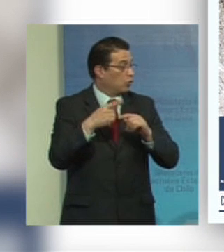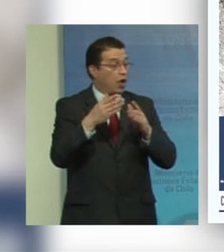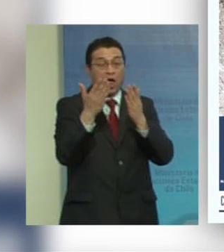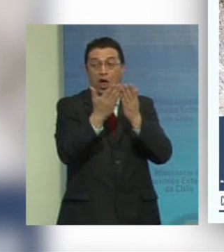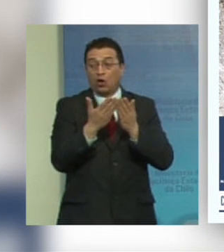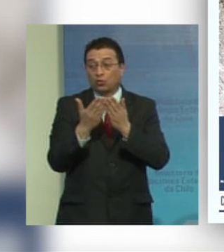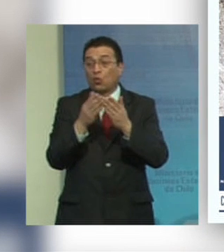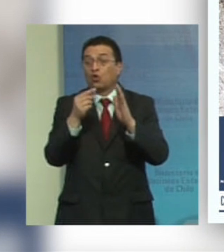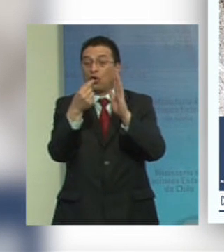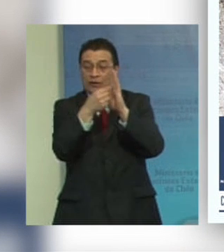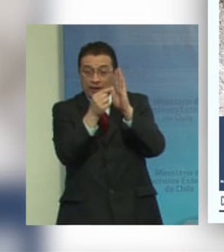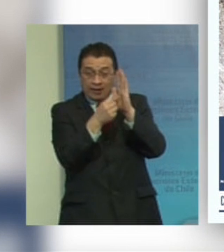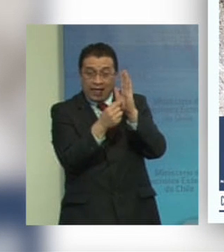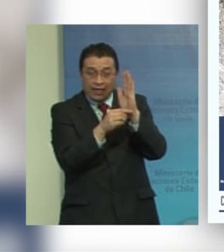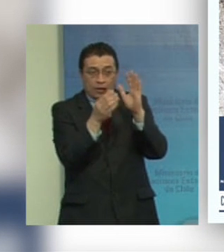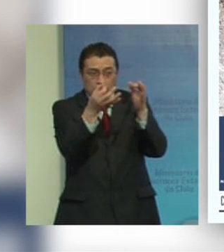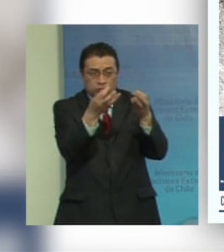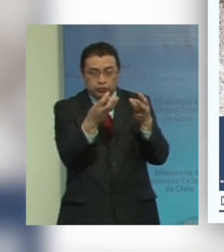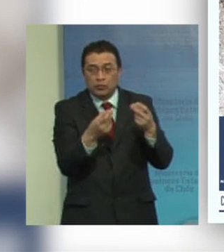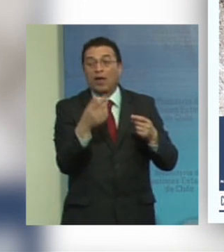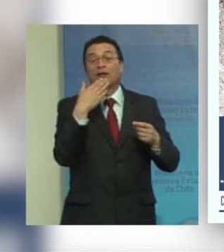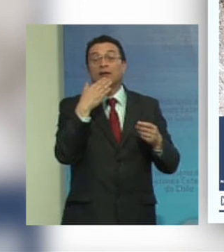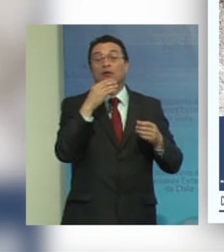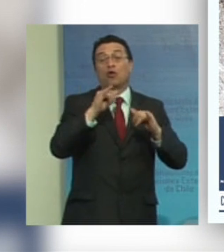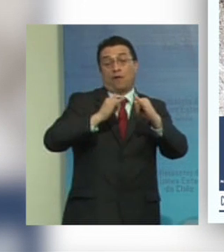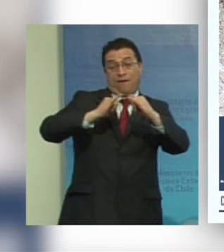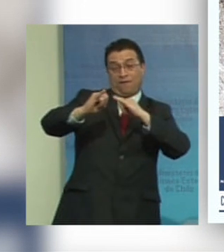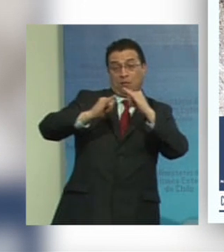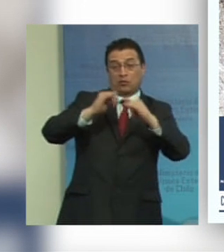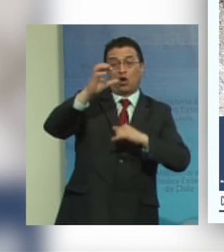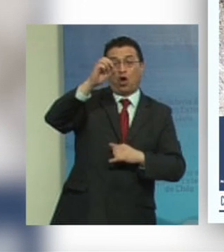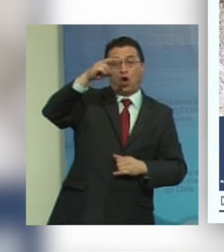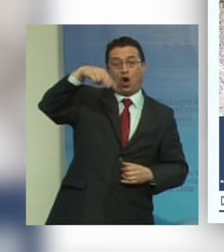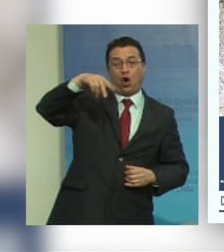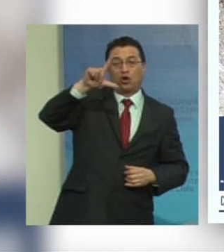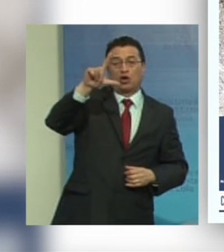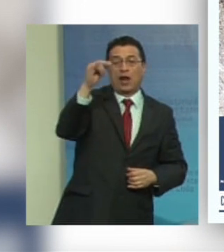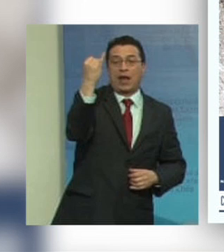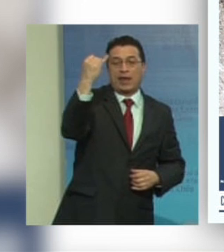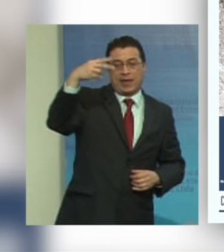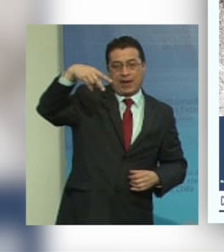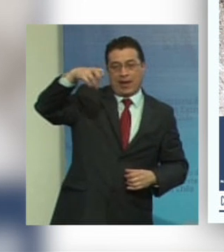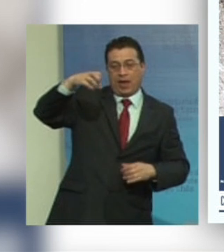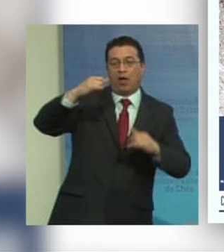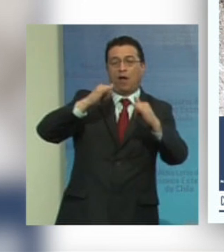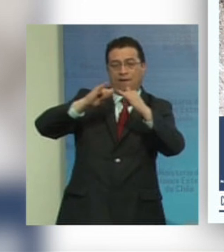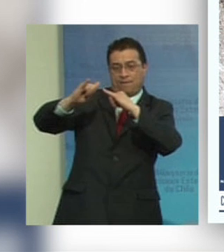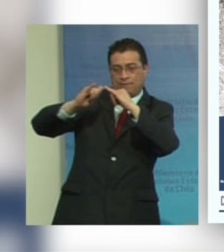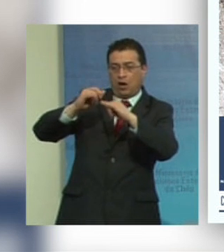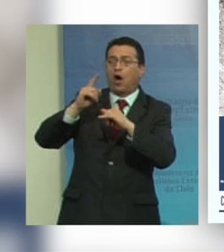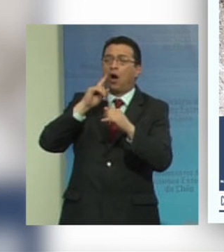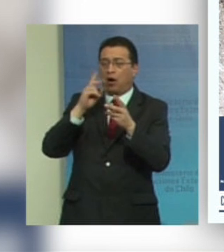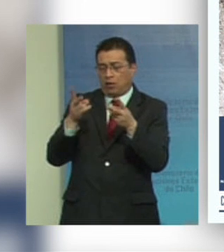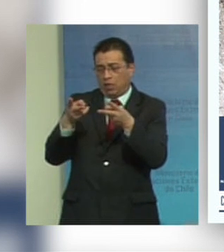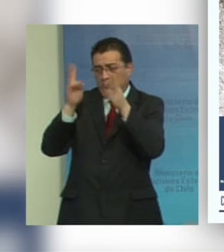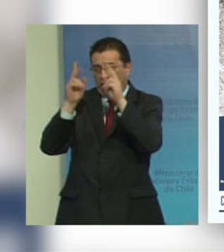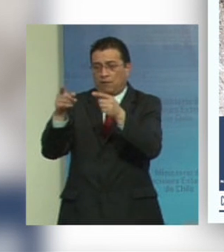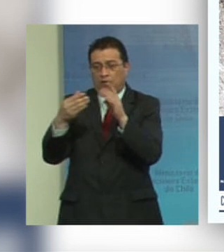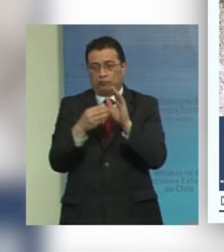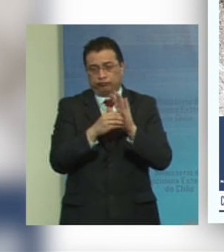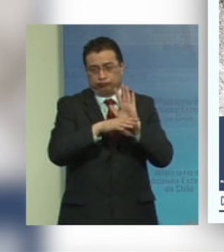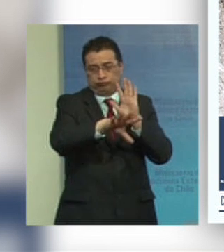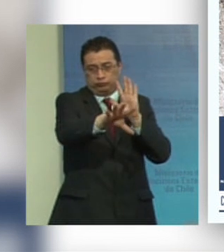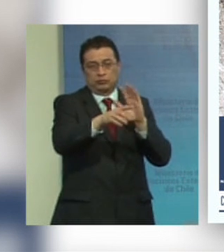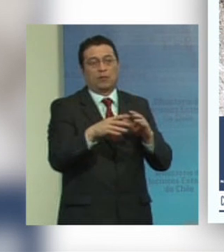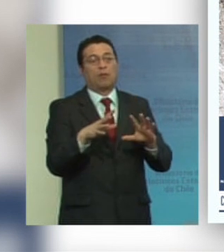estadística y tenemos online toda esa producción disponible para todas las personas